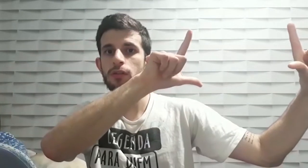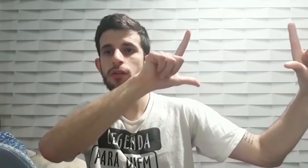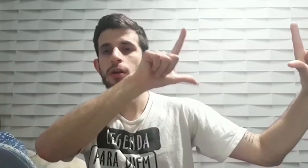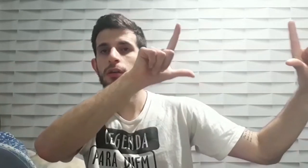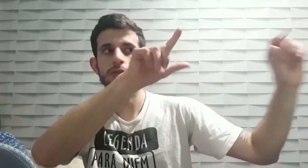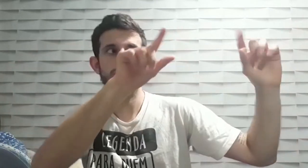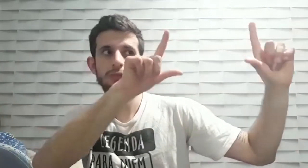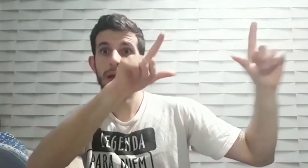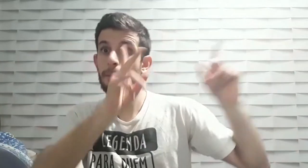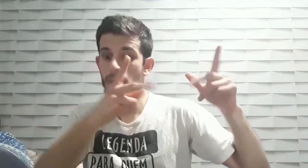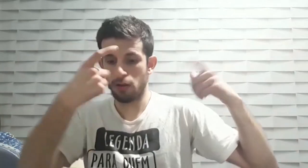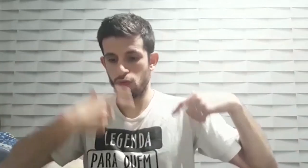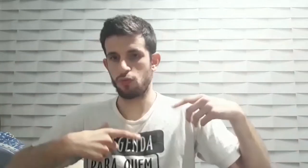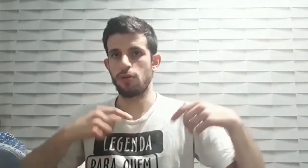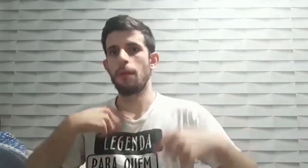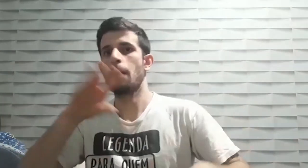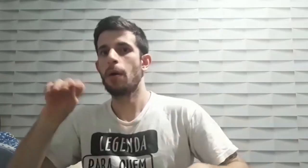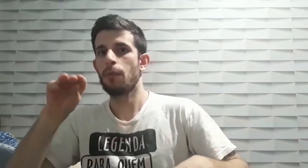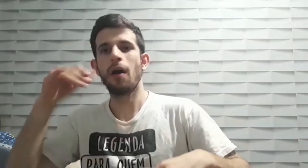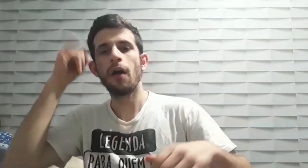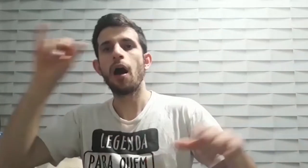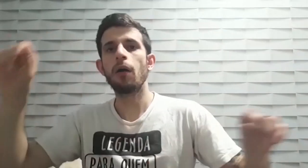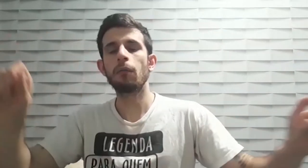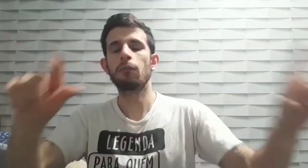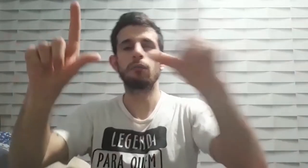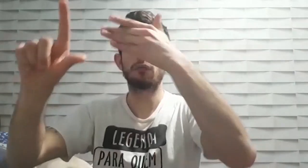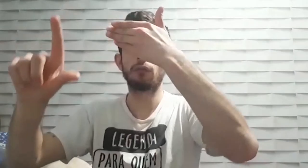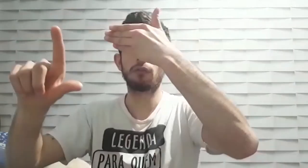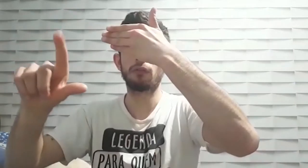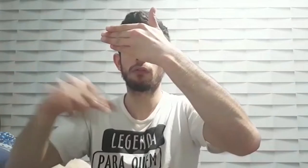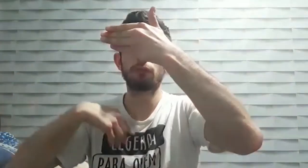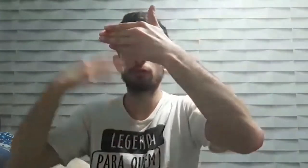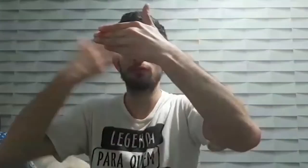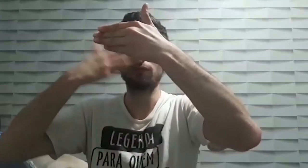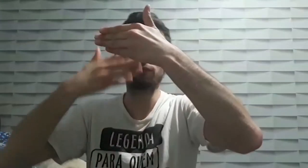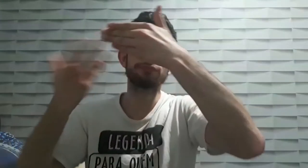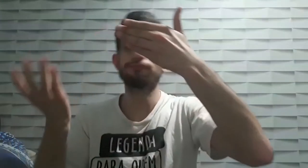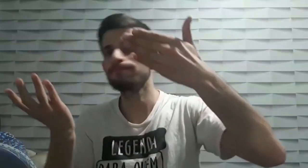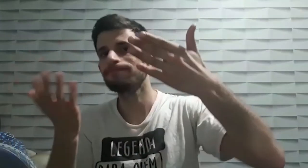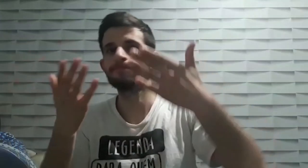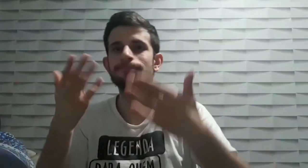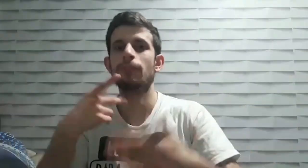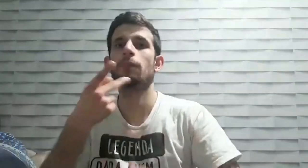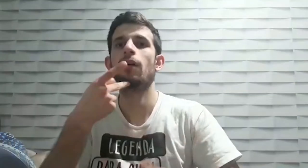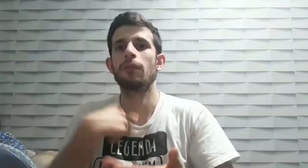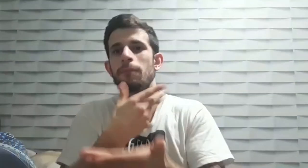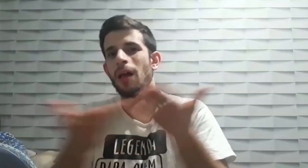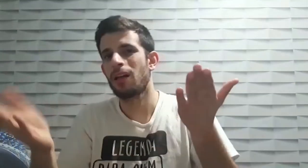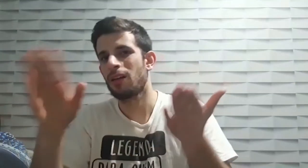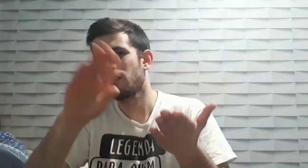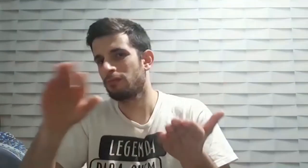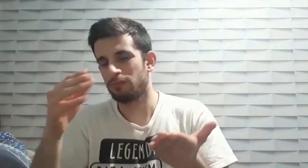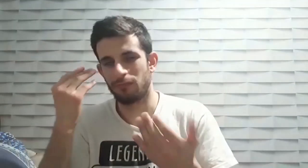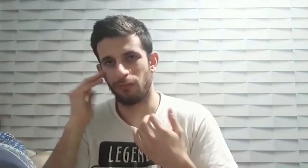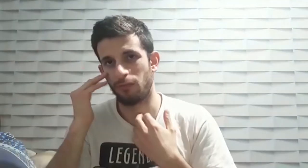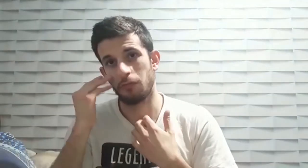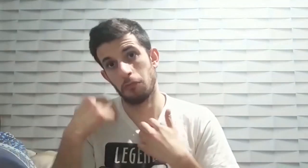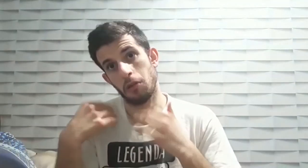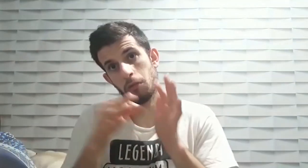minha opinião até porque algumas pessoas não tem dois celulares para gravar junto mas pode acontecer de ter